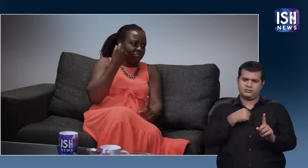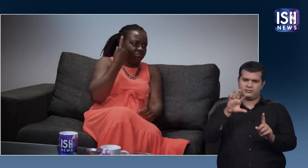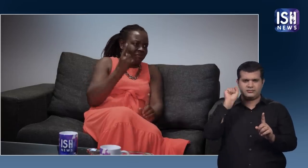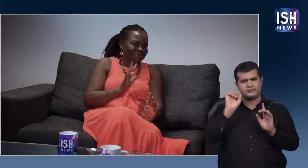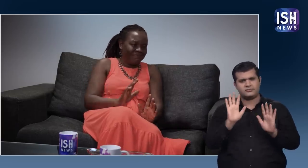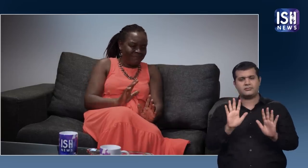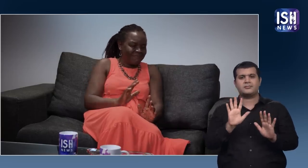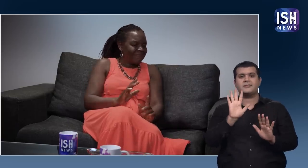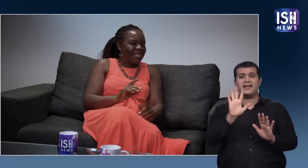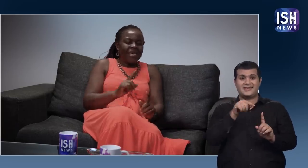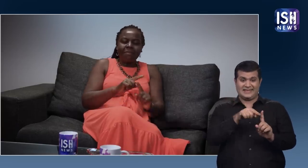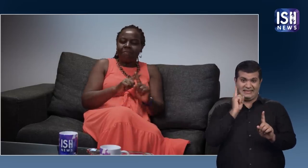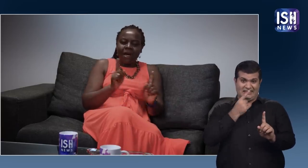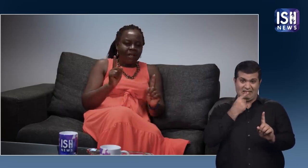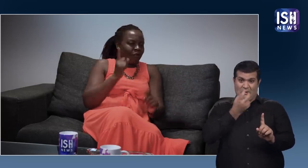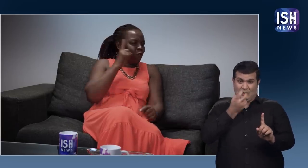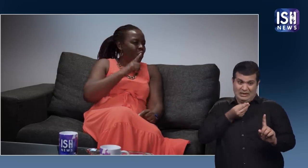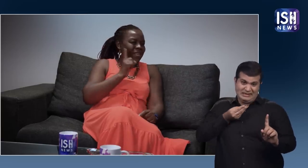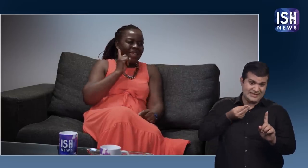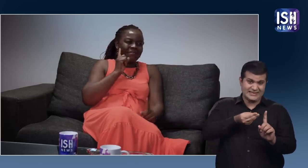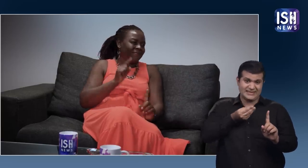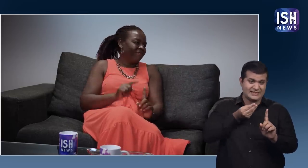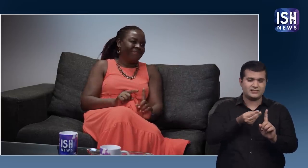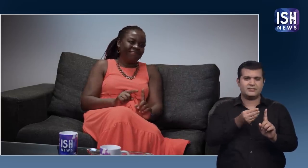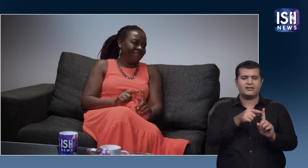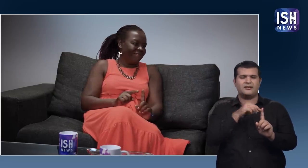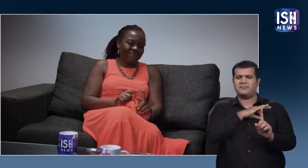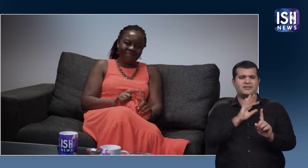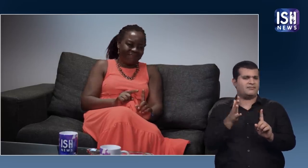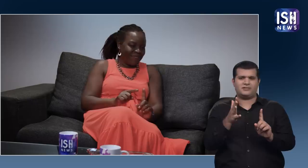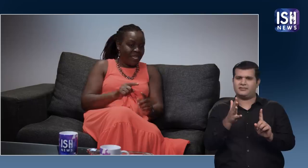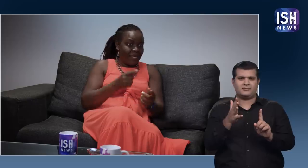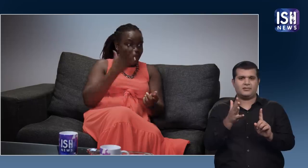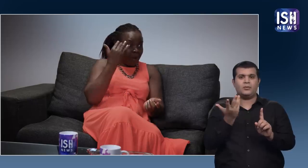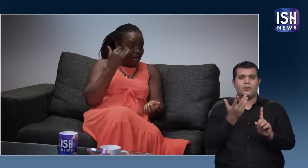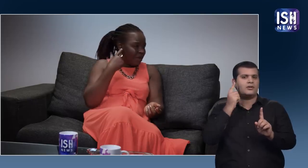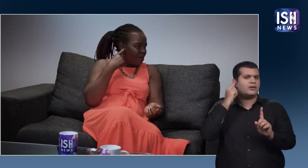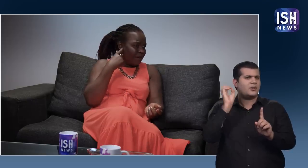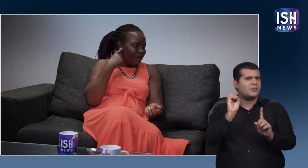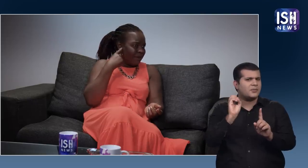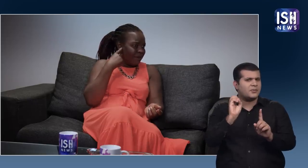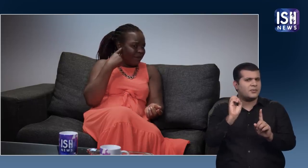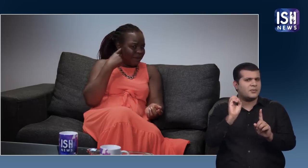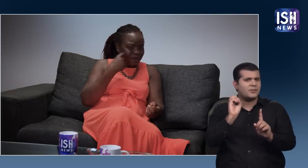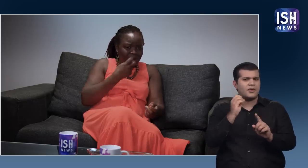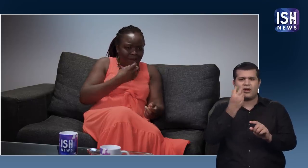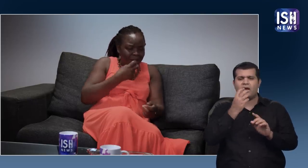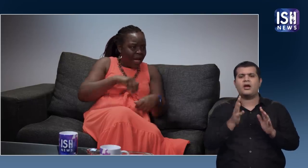समझती हूँ, लेकिन इससे डेफ का कोई फाइदा नहीं हो रहा है क्यों? क्योंकि मैं सुन नहीं सकते, मैं कैसे